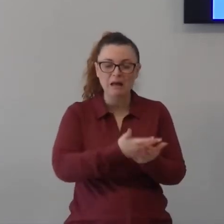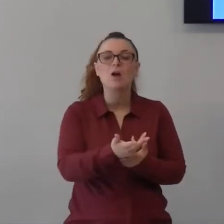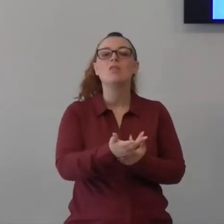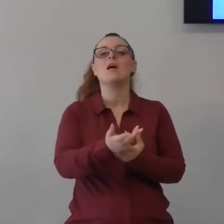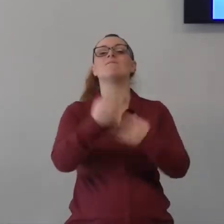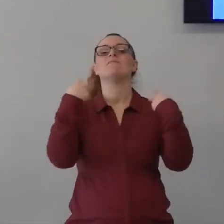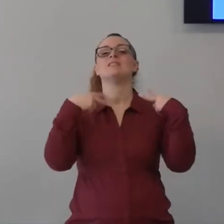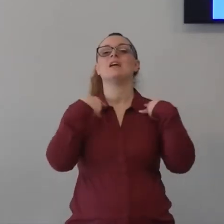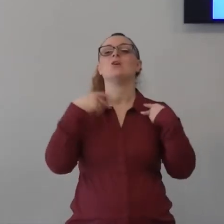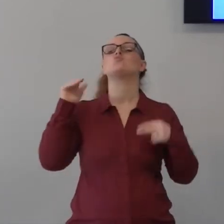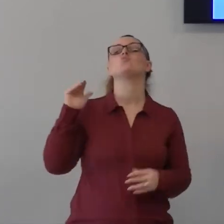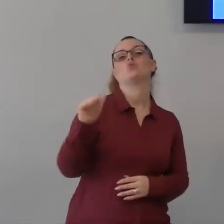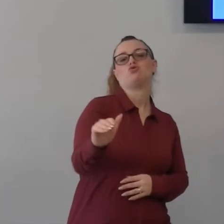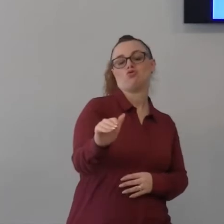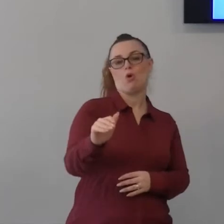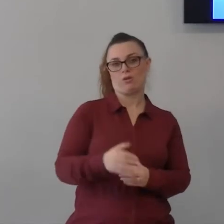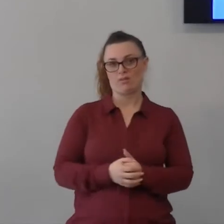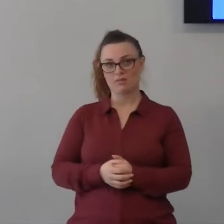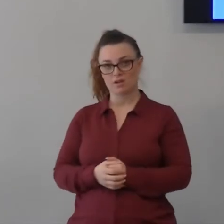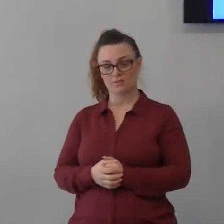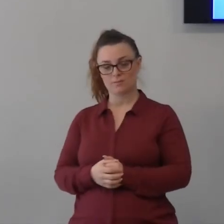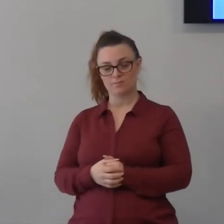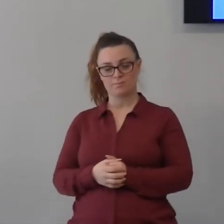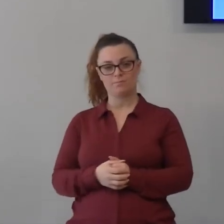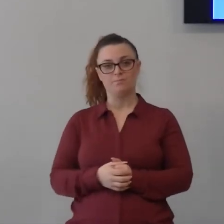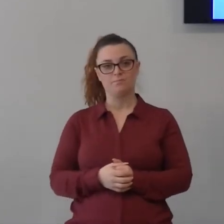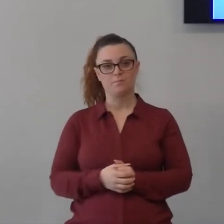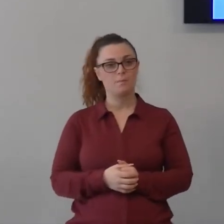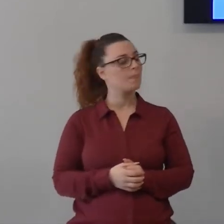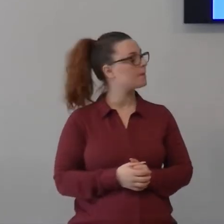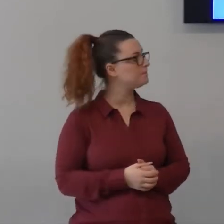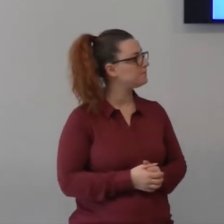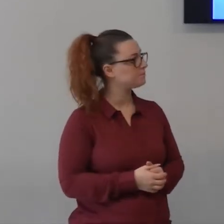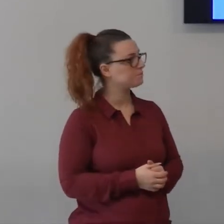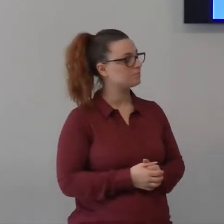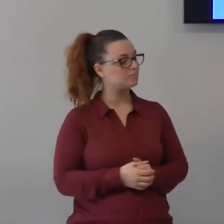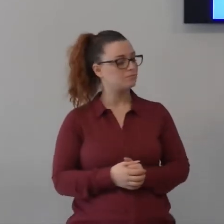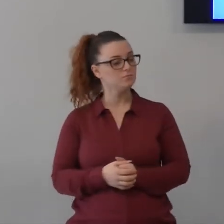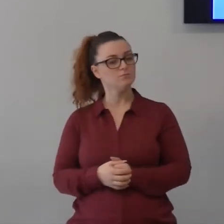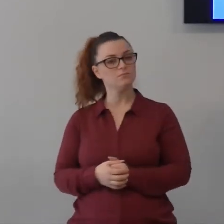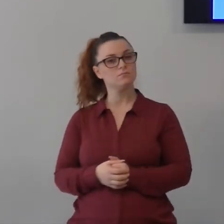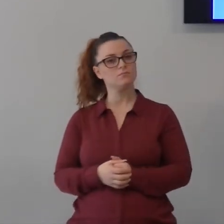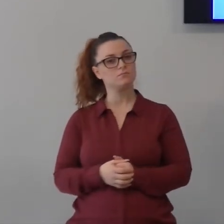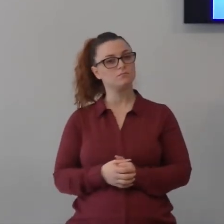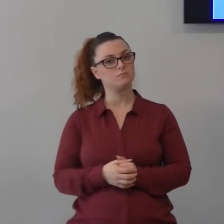reale diceva che la forza di stare a pancia piena o a pancia vuota era data da Gesù